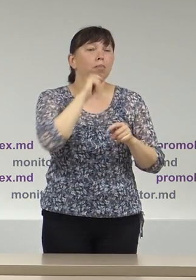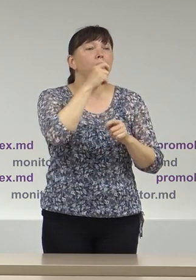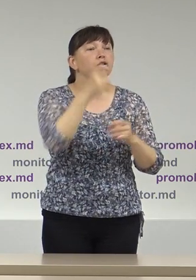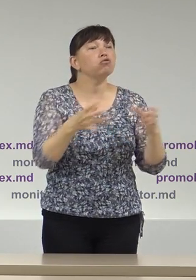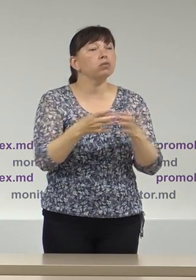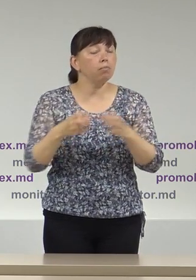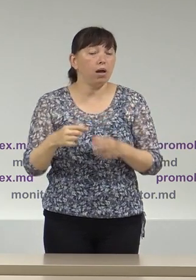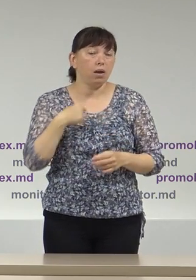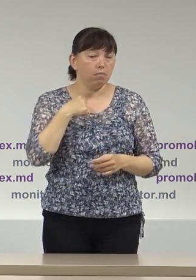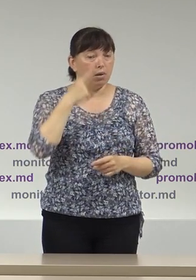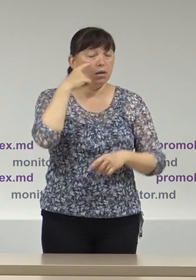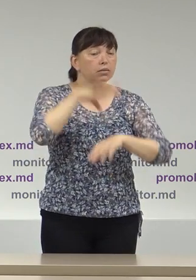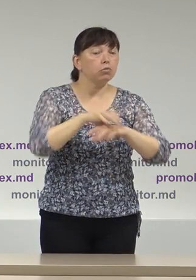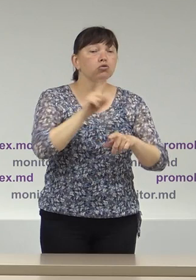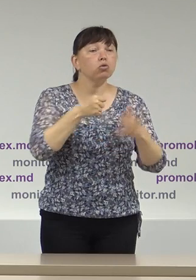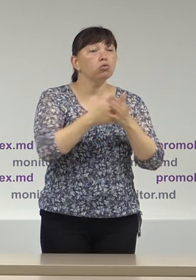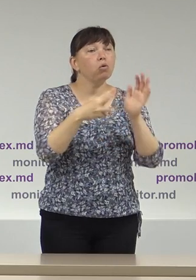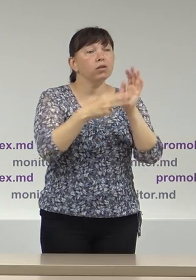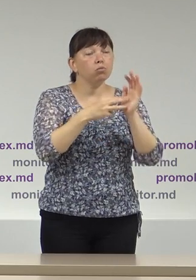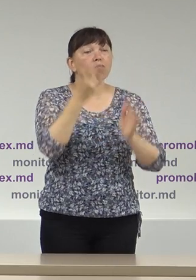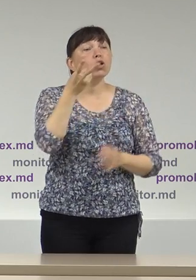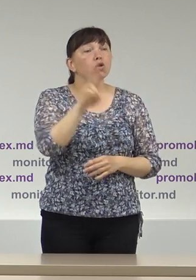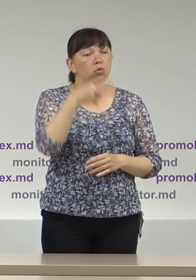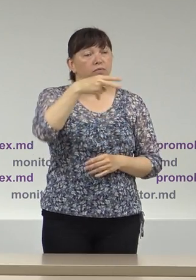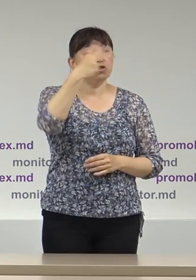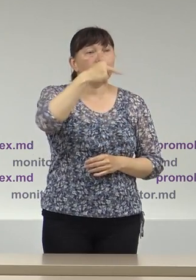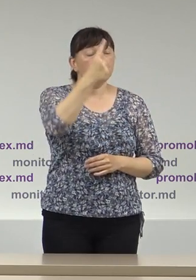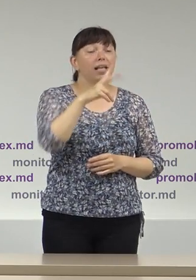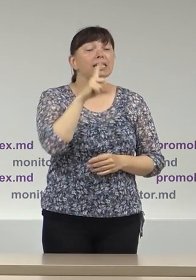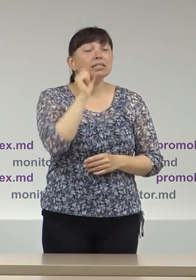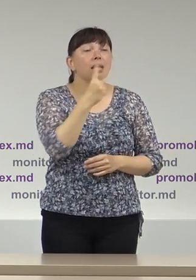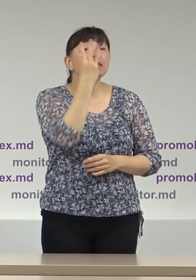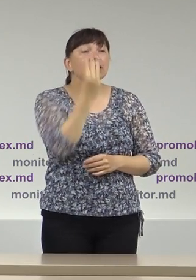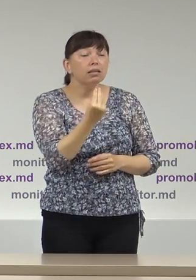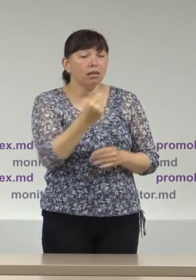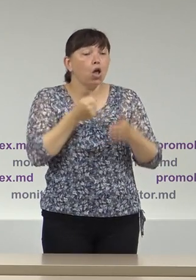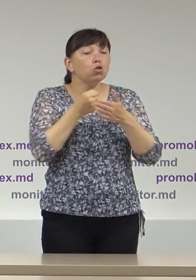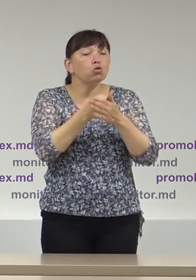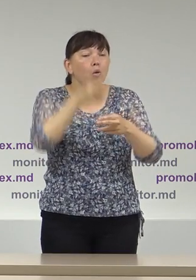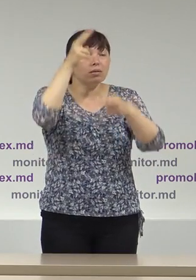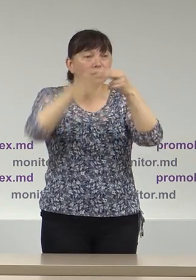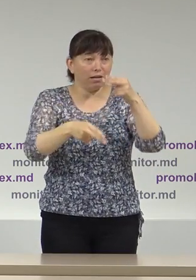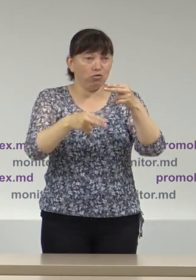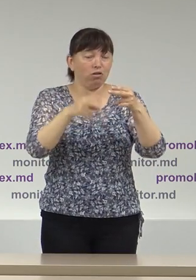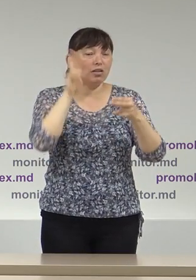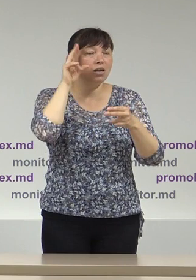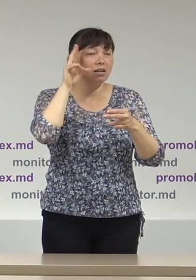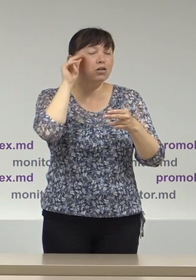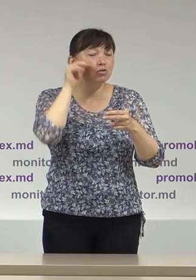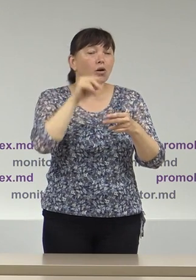că până la 8 iunie 2021, cu trei zile înainte de a expira terminul pentru înregistrarea